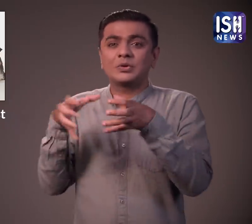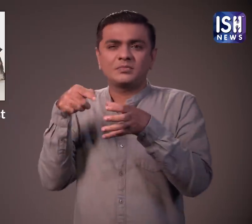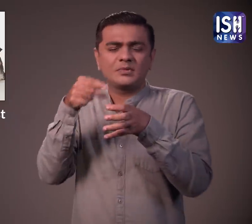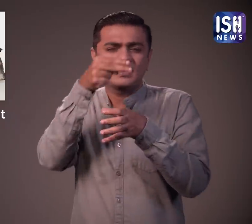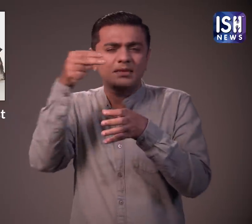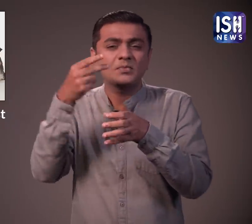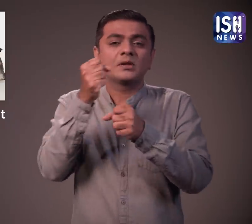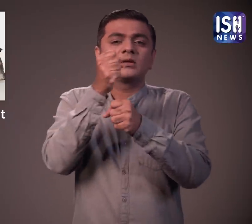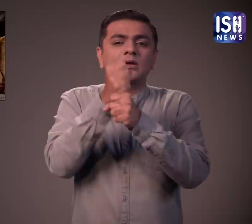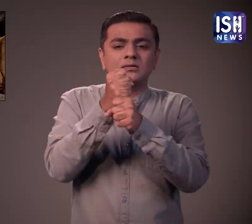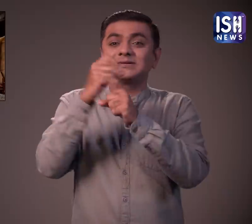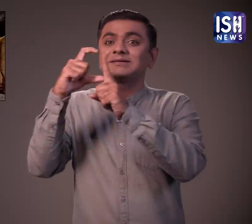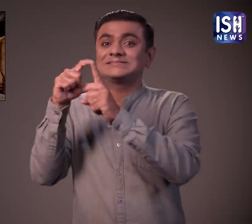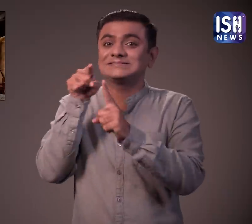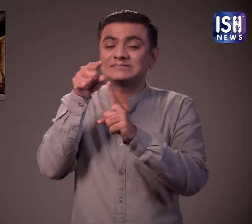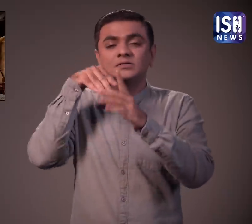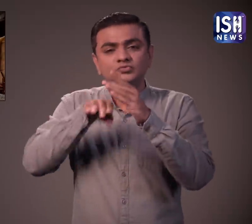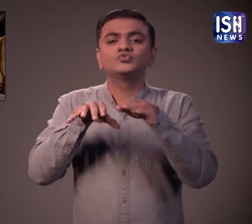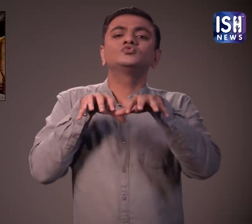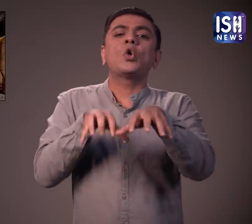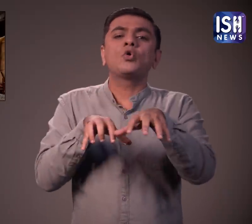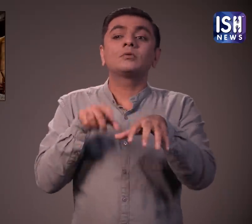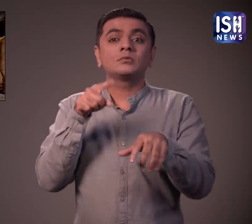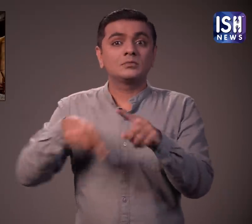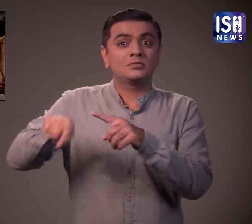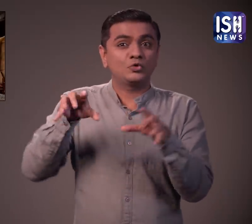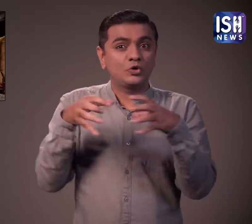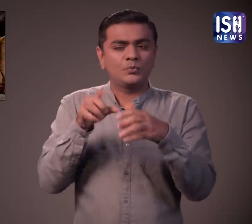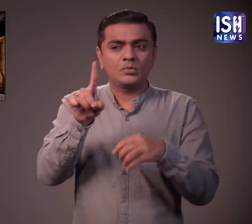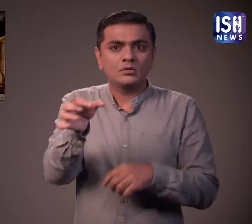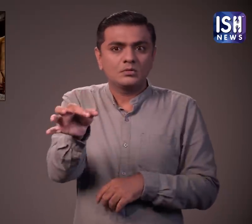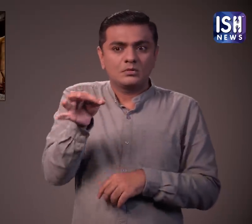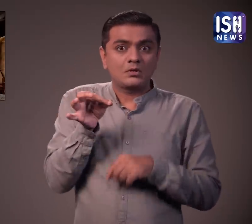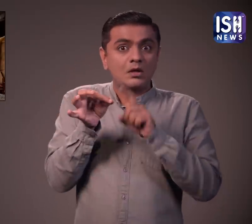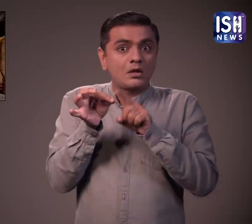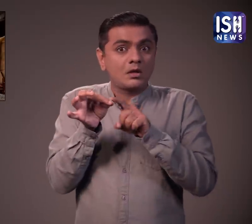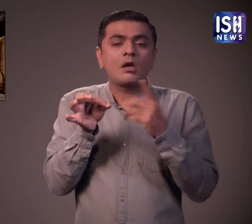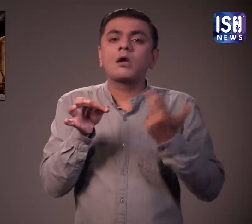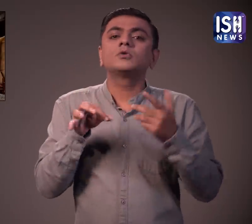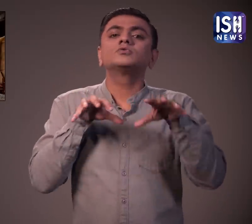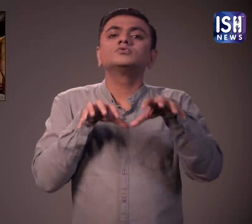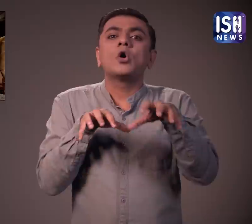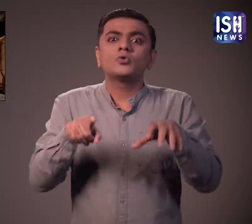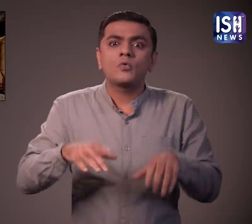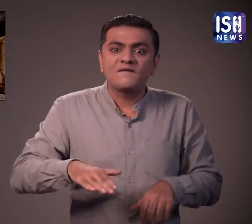ग्रेडियन नसल का एक कुत्ता, साथ फीट से अधिक लंबा था,